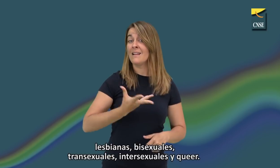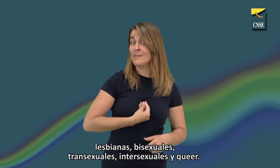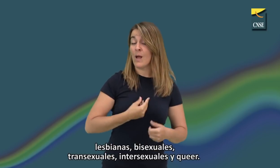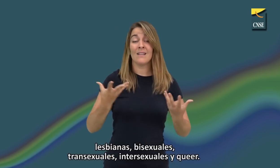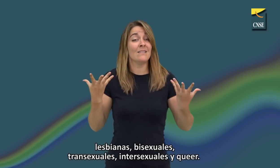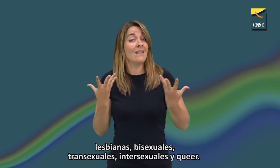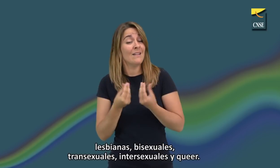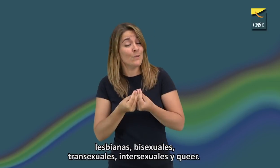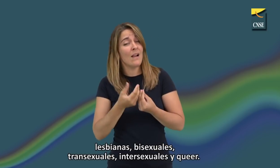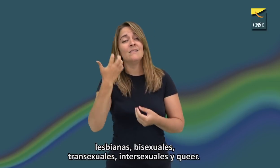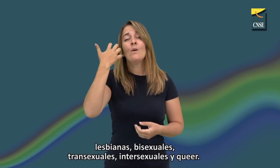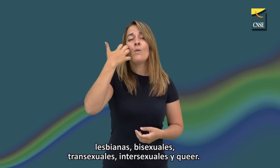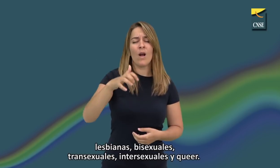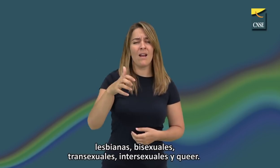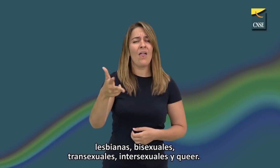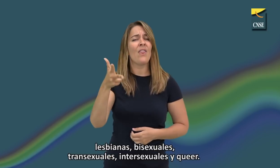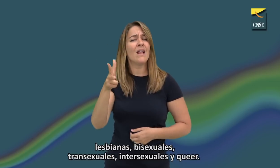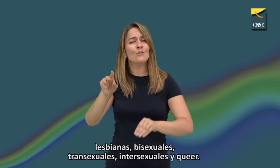transexuales, intersexuales y CARE.